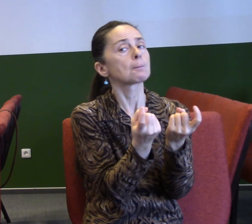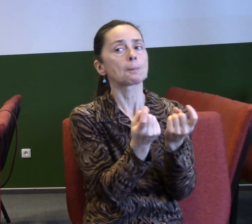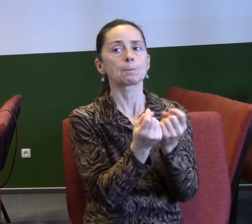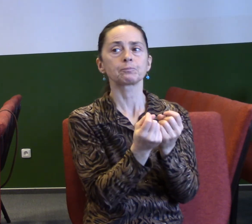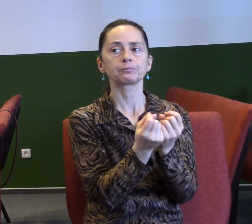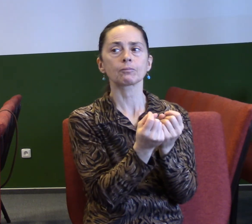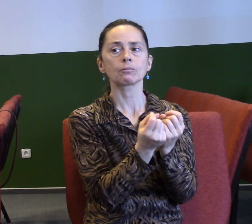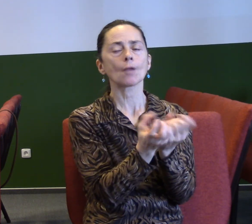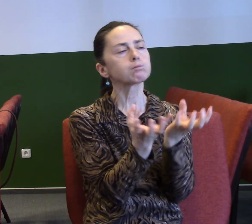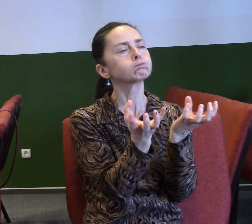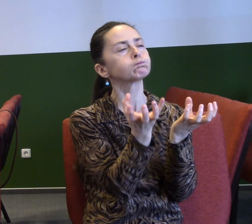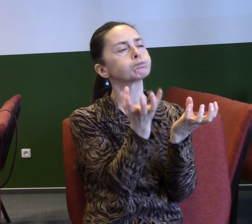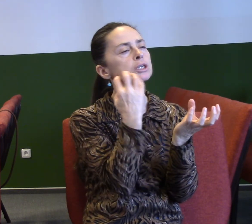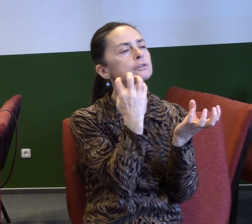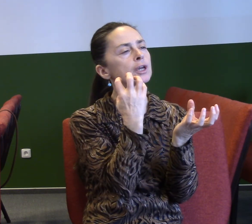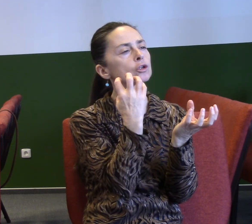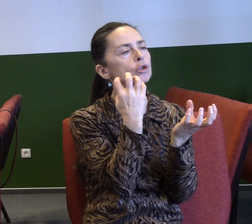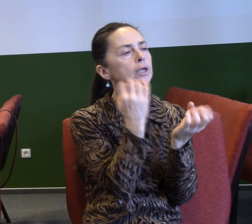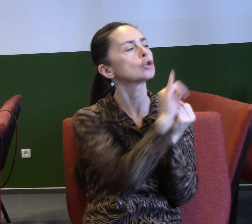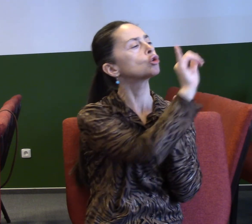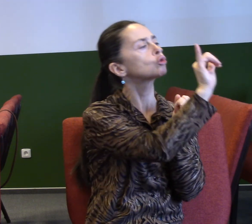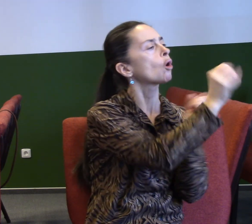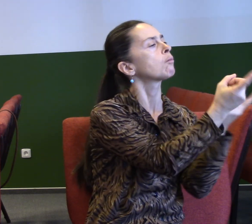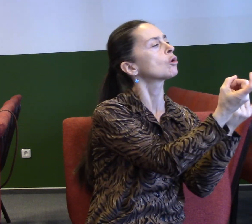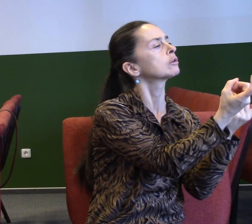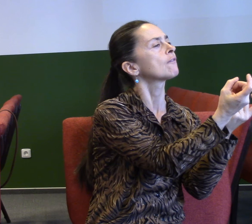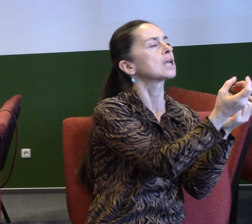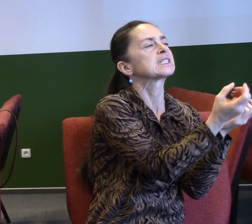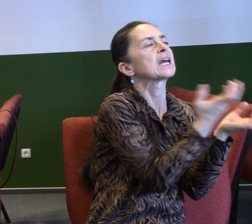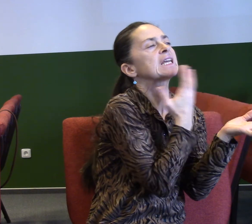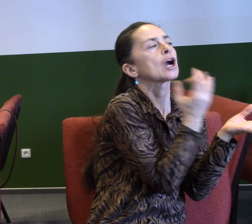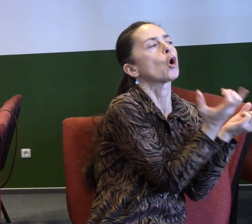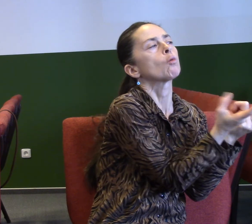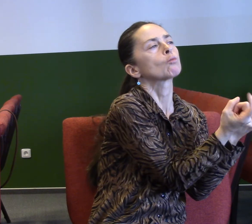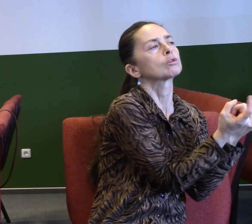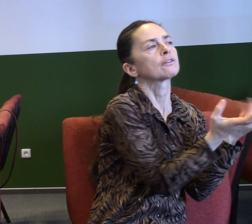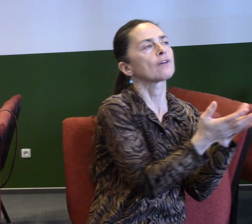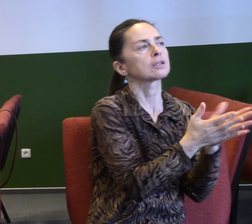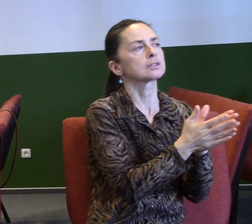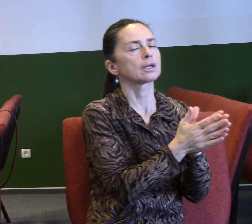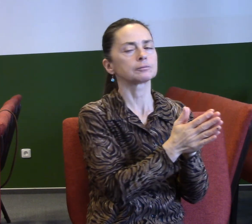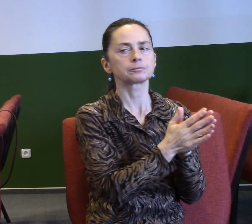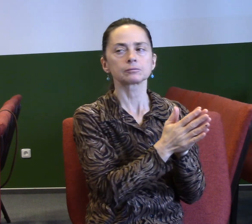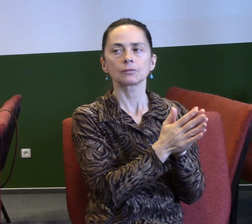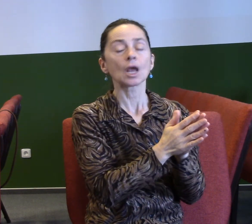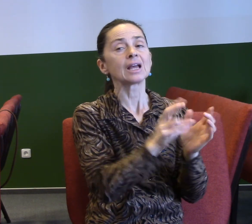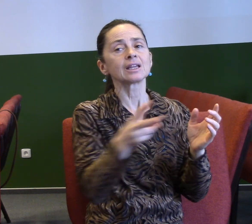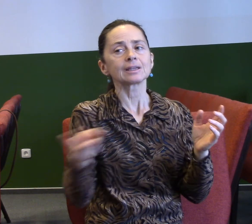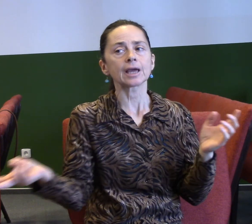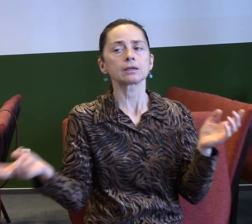přesvědčení o tom, kdo má jaké motivy, přednastavuje to, jak se k lidem chováme. Někdy to je o tom, že prostě,